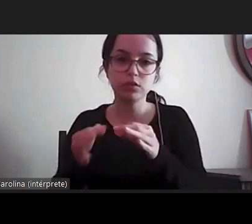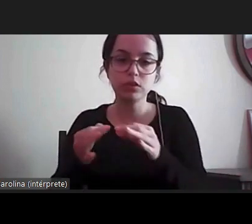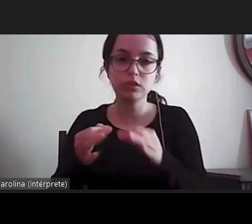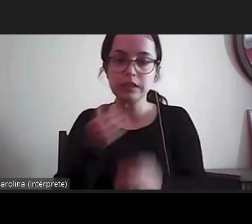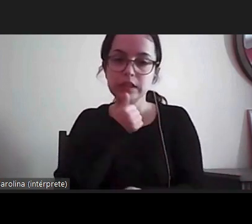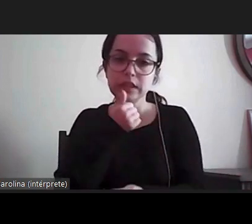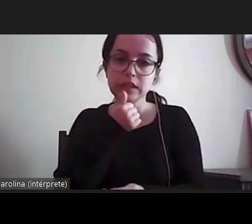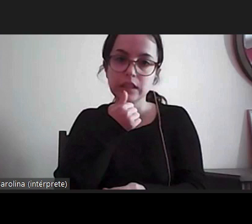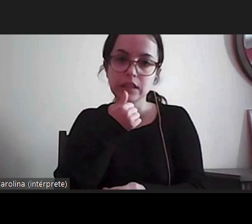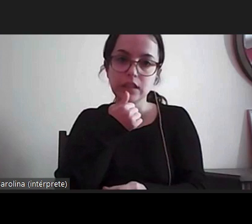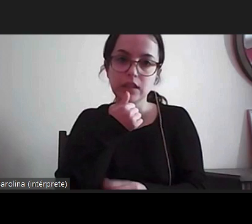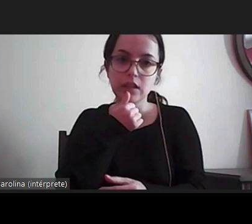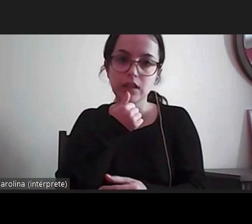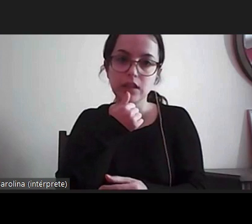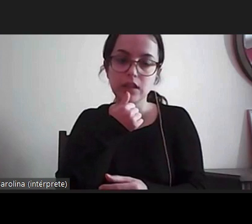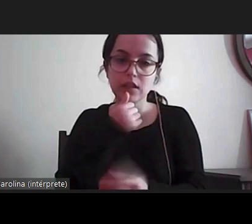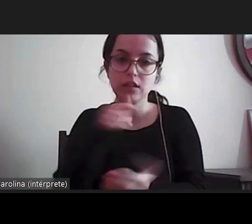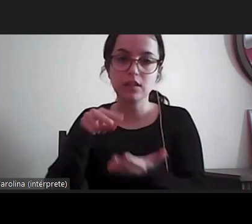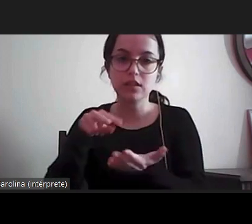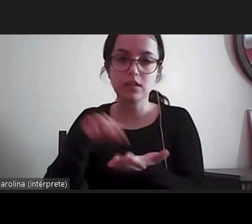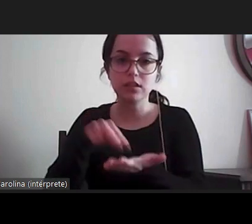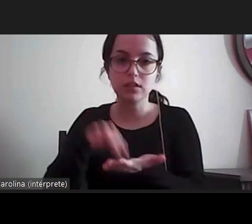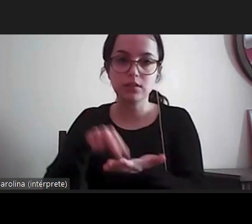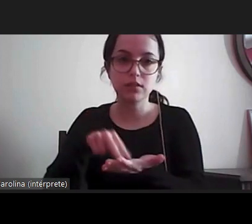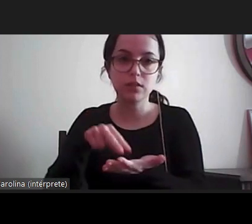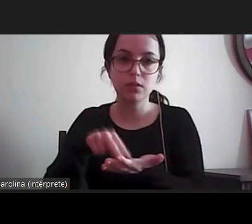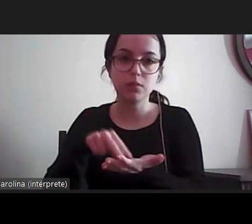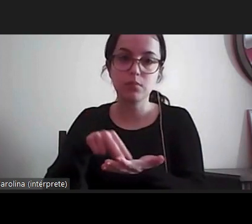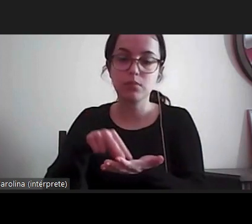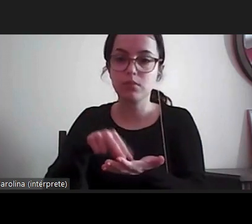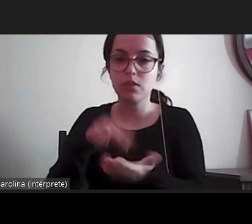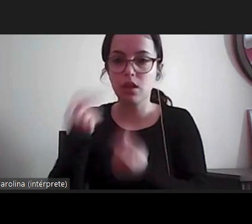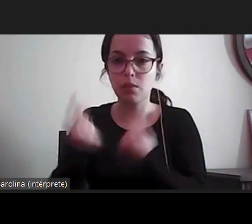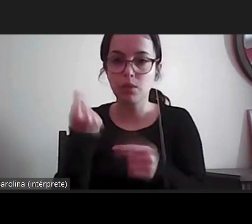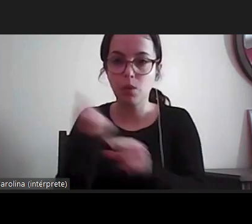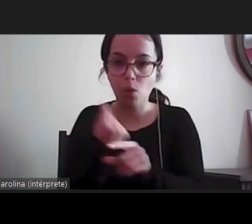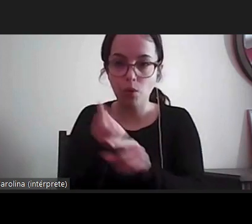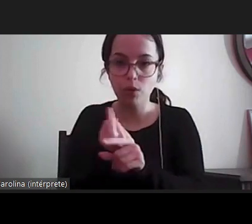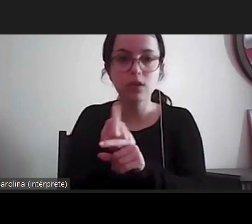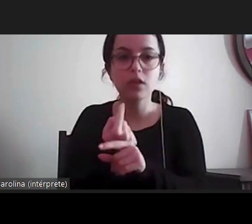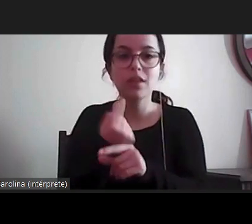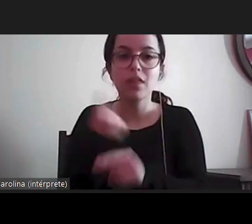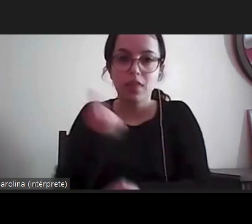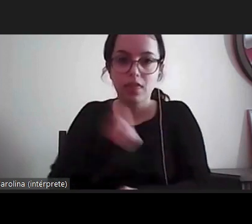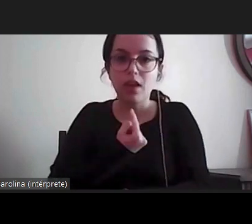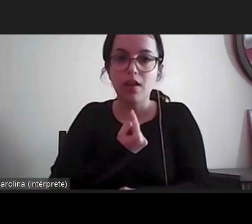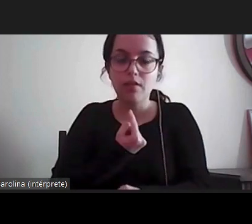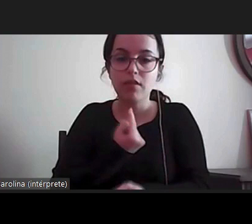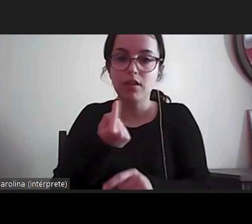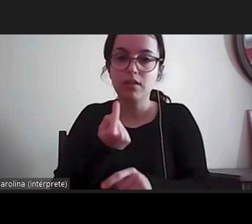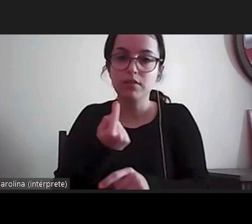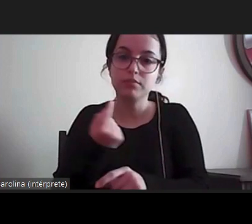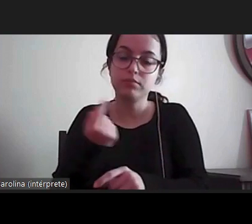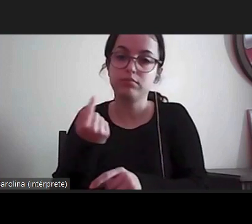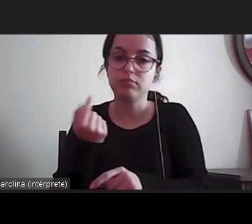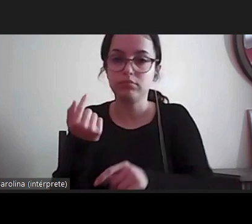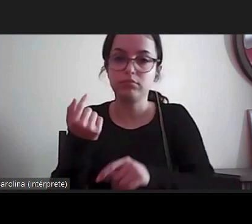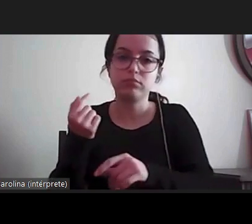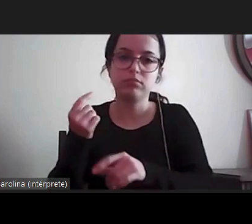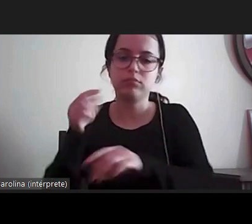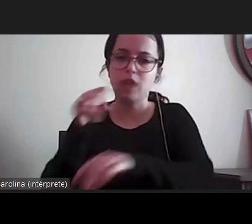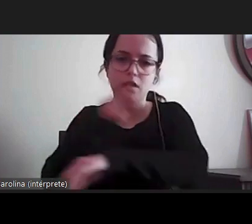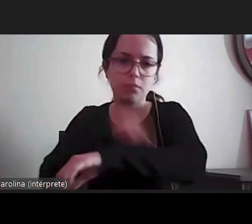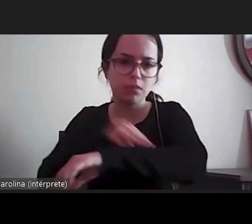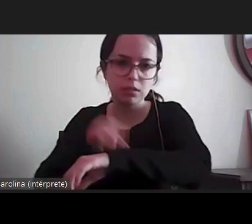tem uma posição sobre um determinado aspecto deve dirigir-se à entidade competente à administração